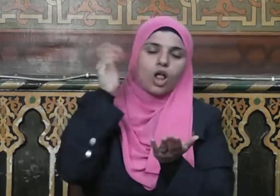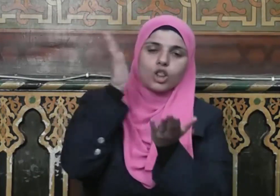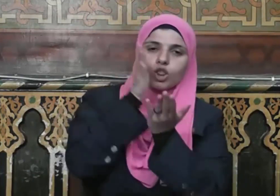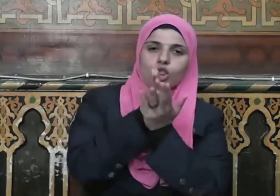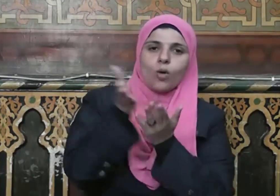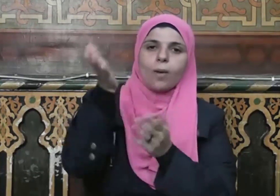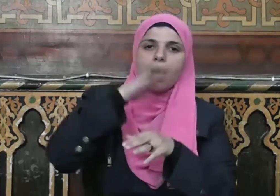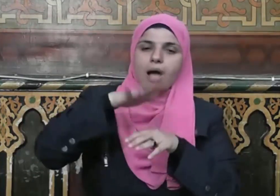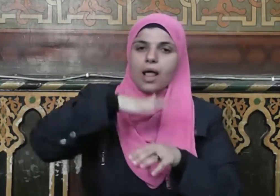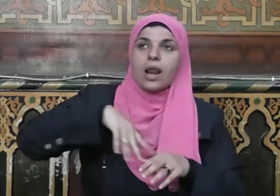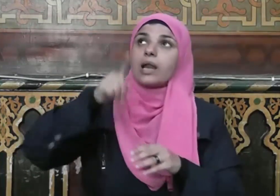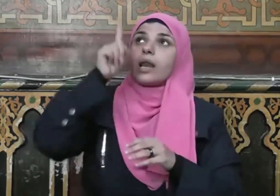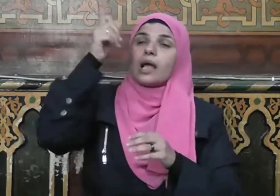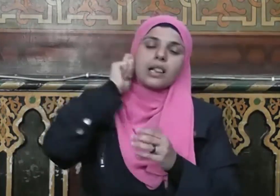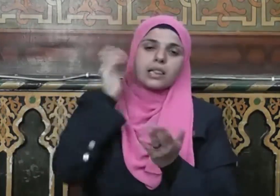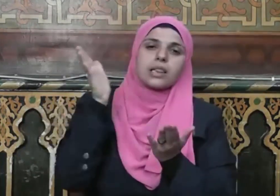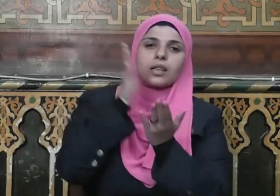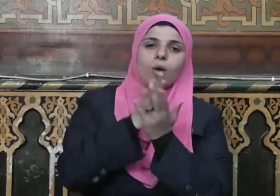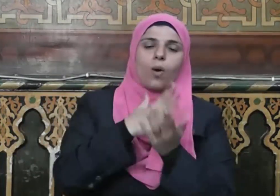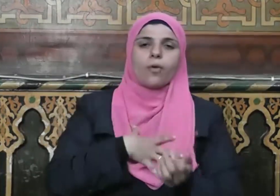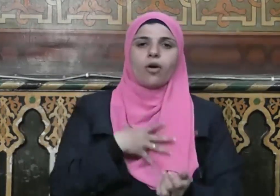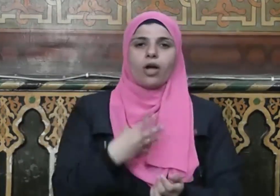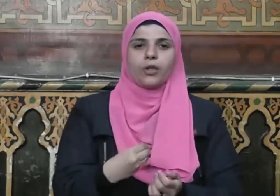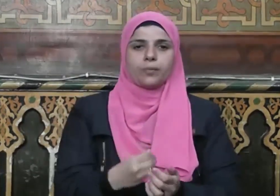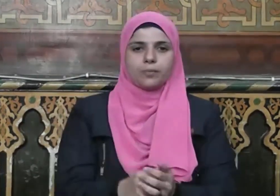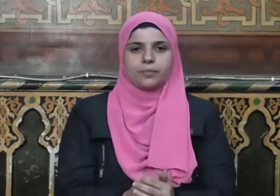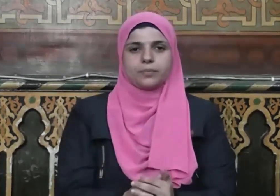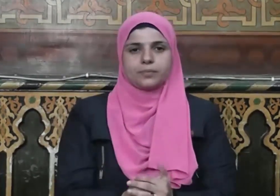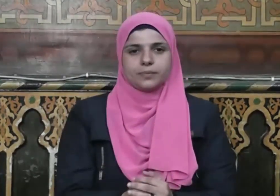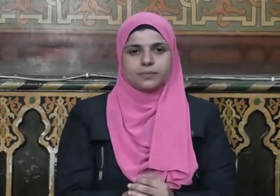وتب علينا إنك أنت التواب الرحيم ترجمة نانسي